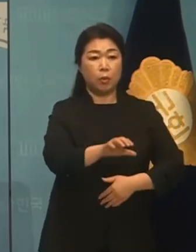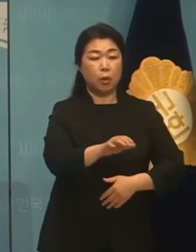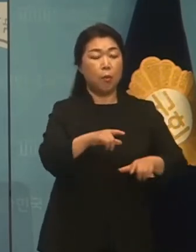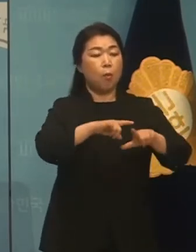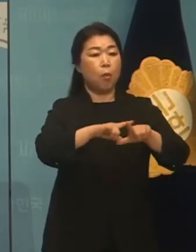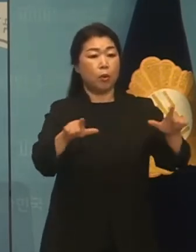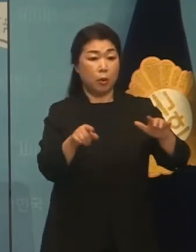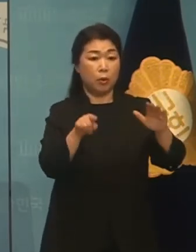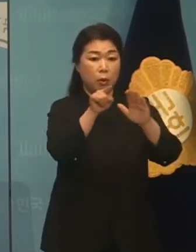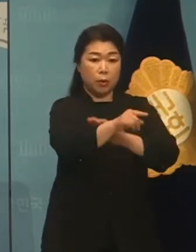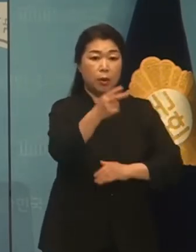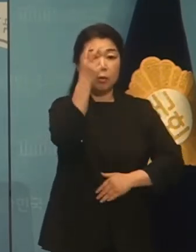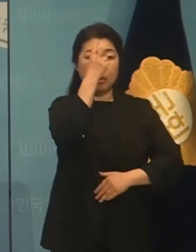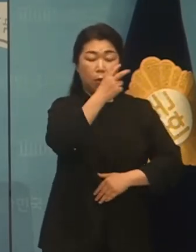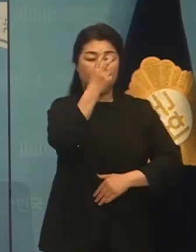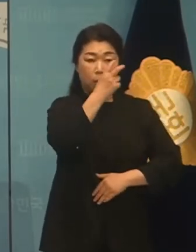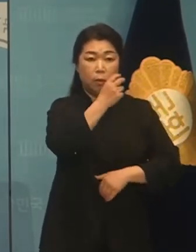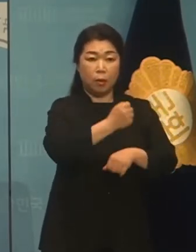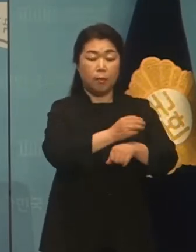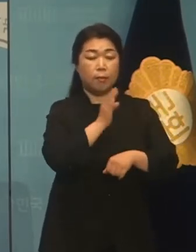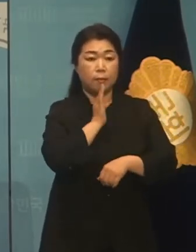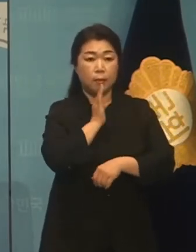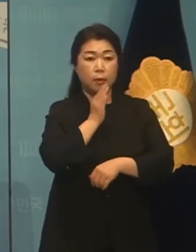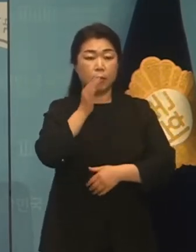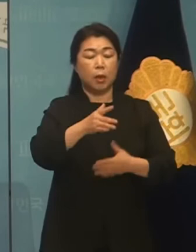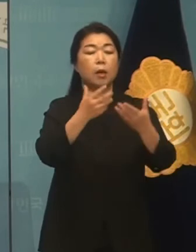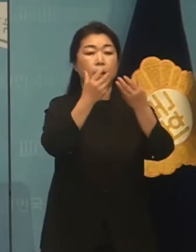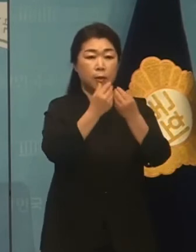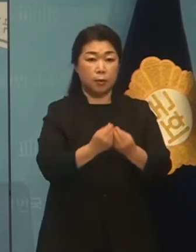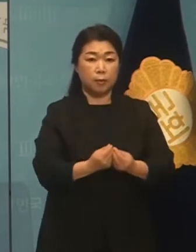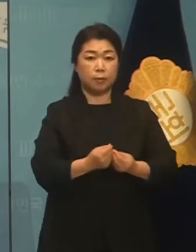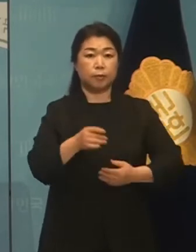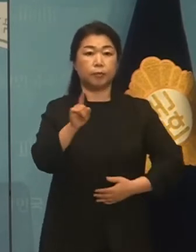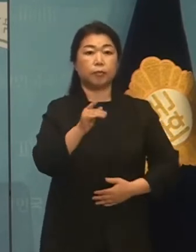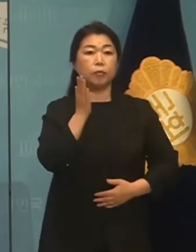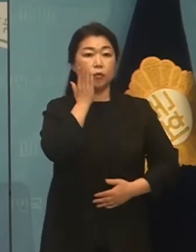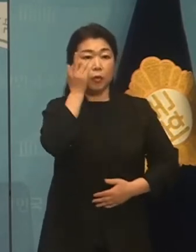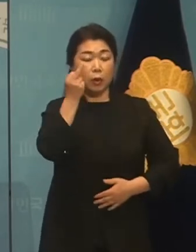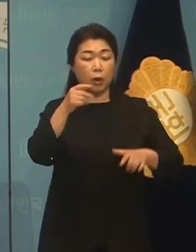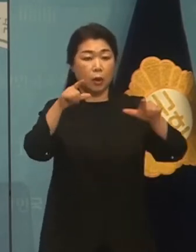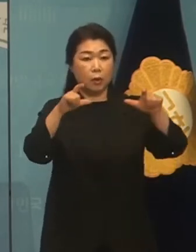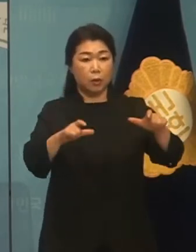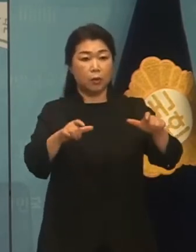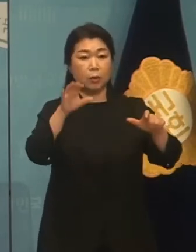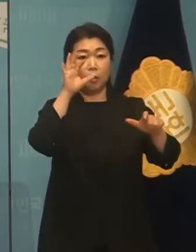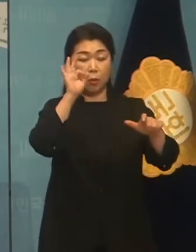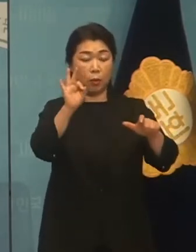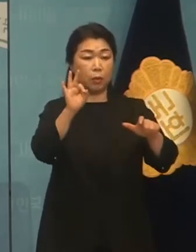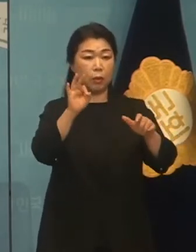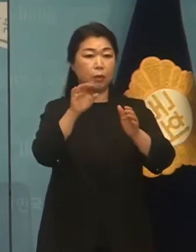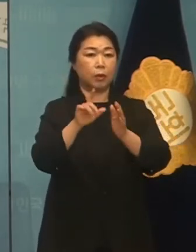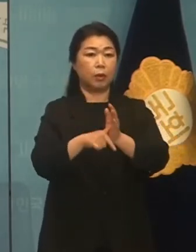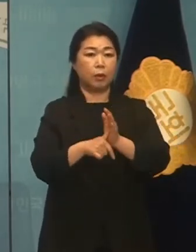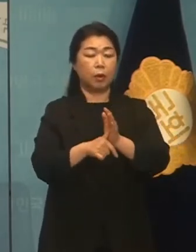점검으로 이루어집니다 예를 들면 울산 같은 경우